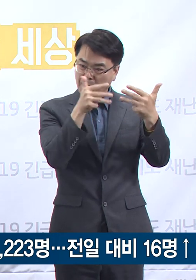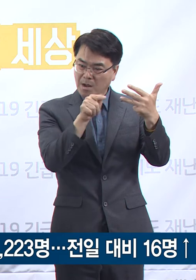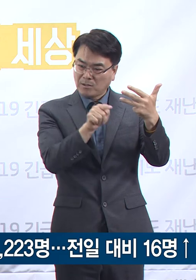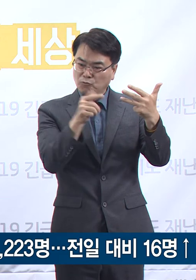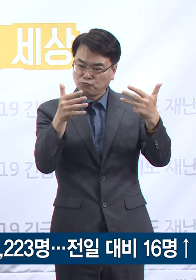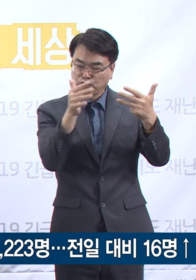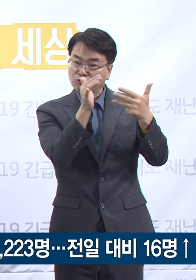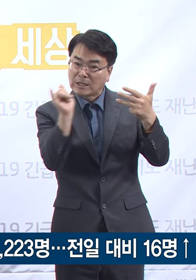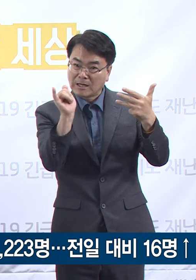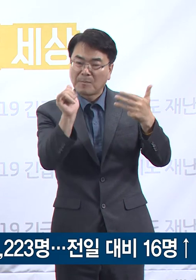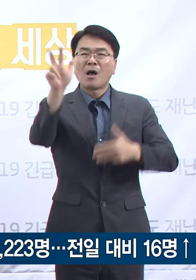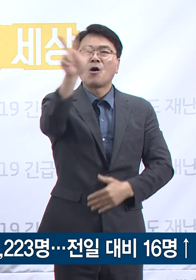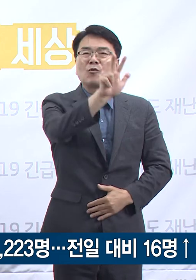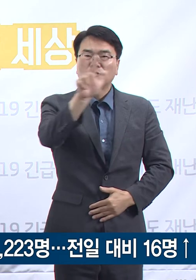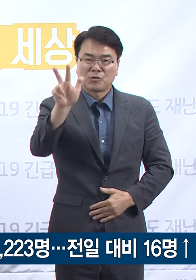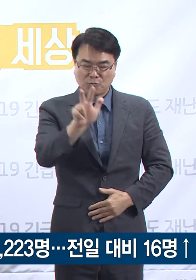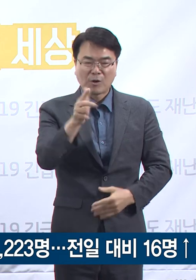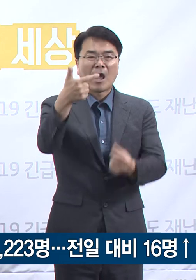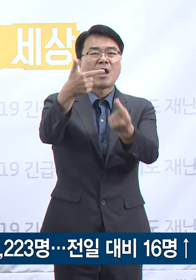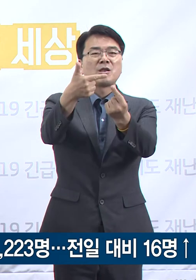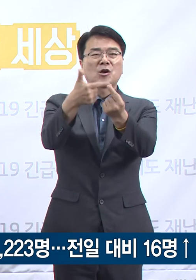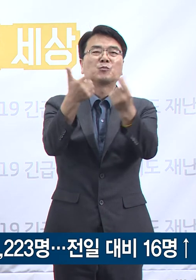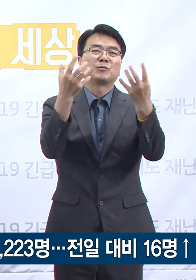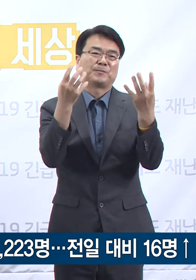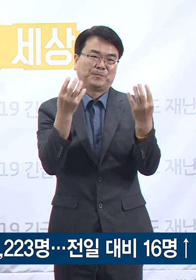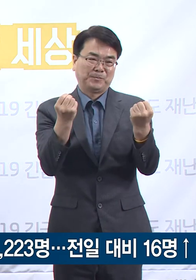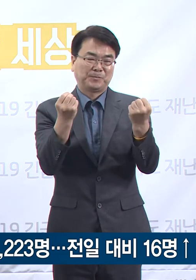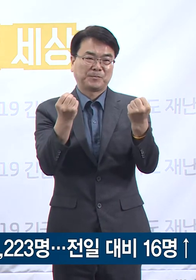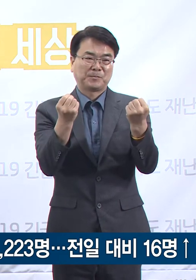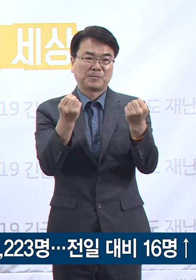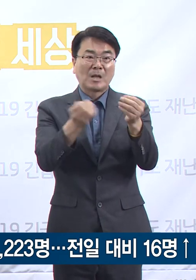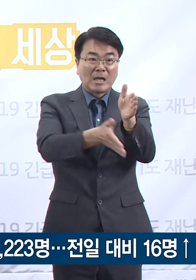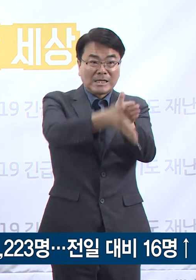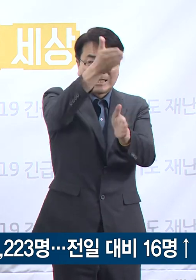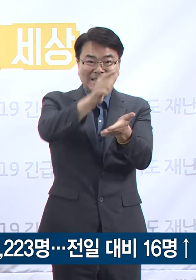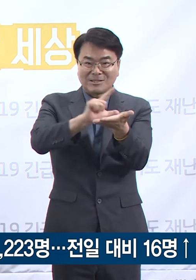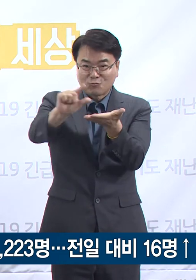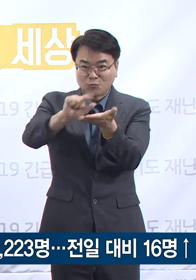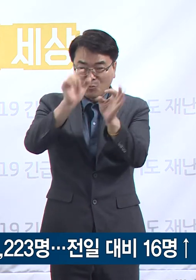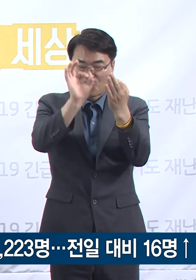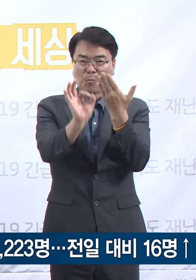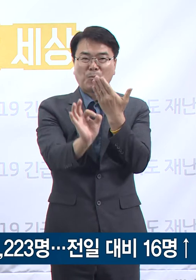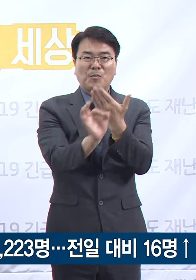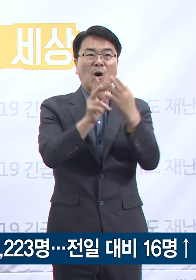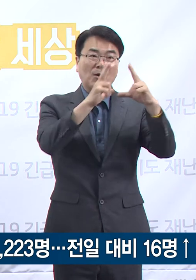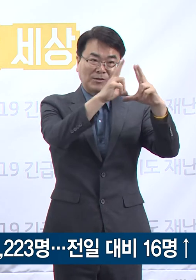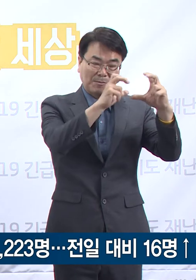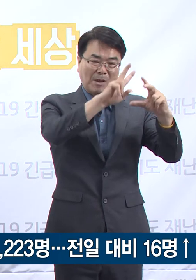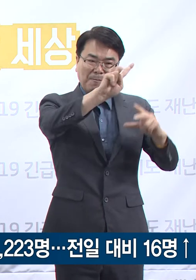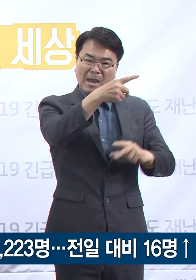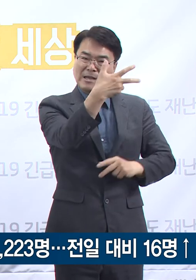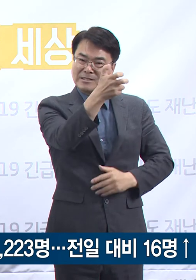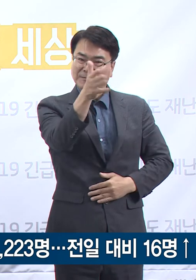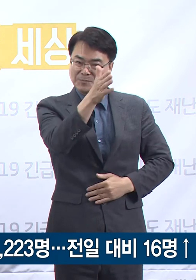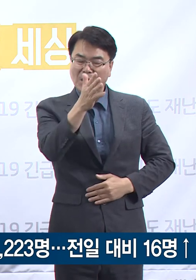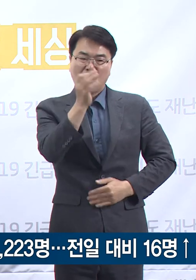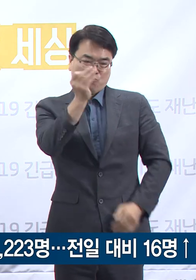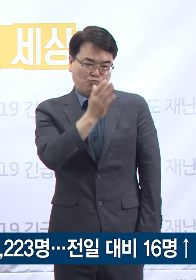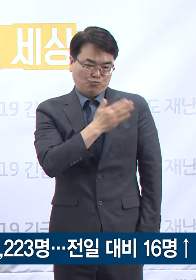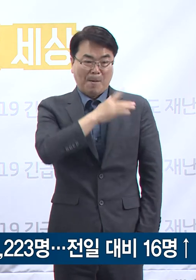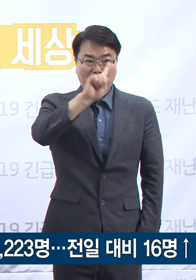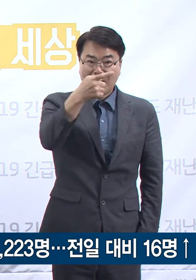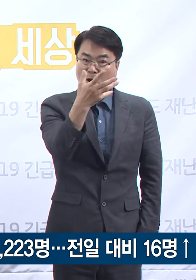전국 17개 시도 중 6번째이며 시군별로는 성남시 175명, 부천시 166명,